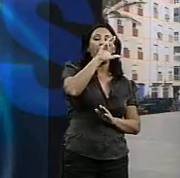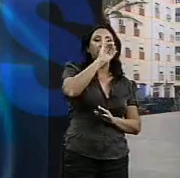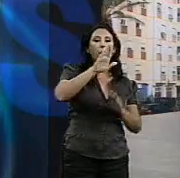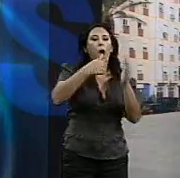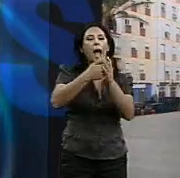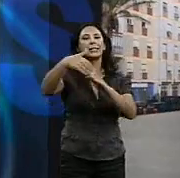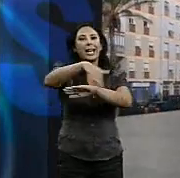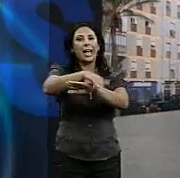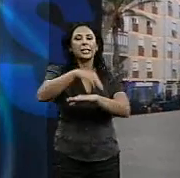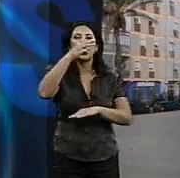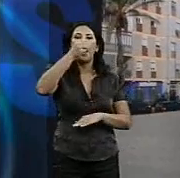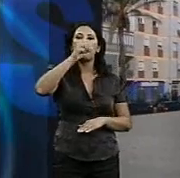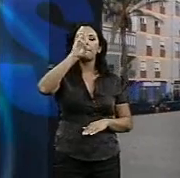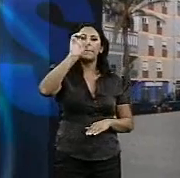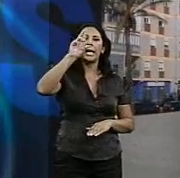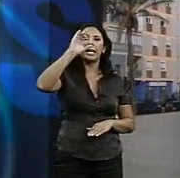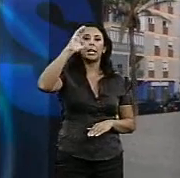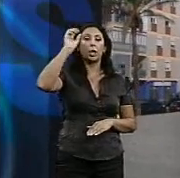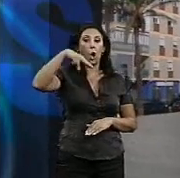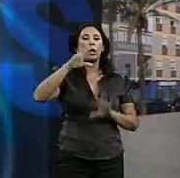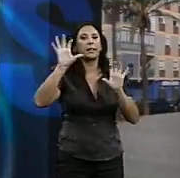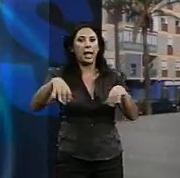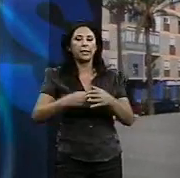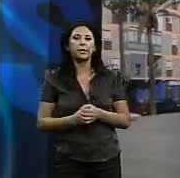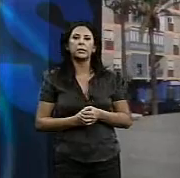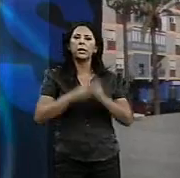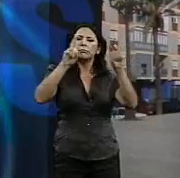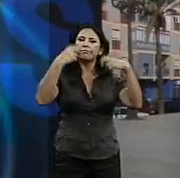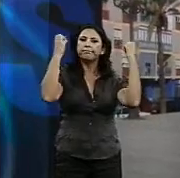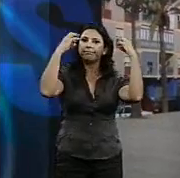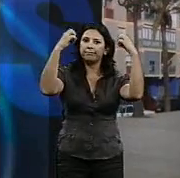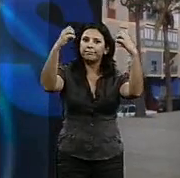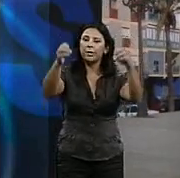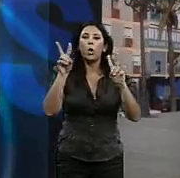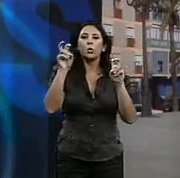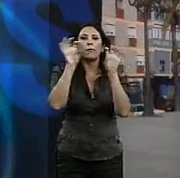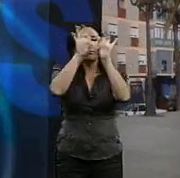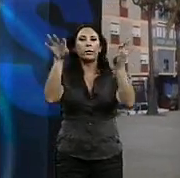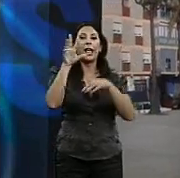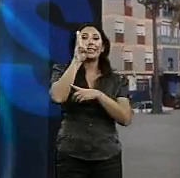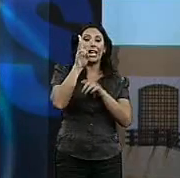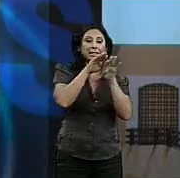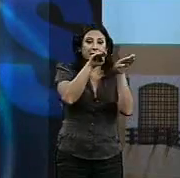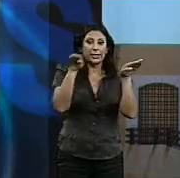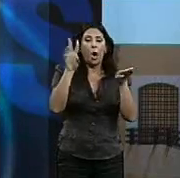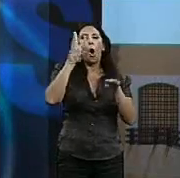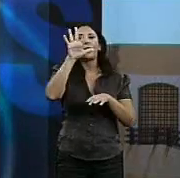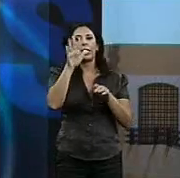desmontarán las farolas y se ejecutará la instalación requerida por las nuevas monumentales de tres y cinco brazos. Los trabajos ascienden a más de